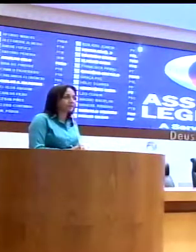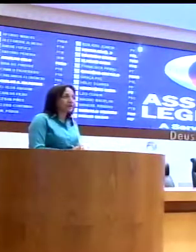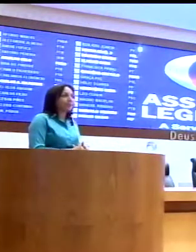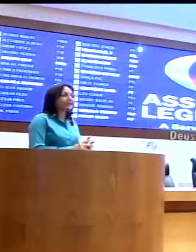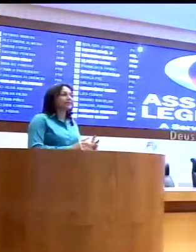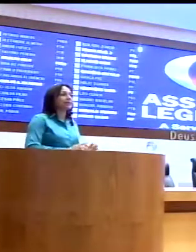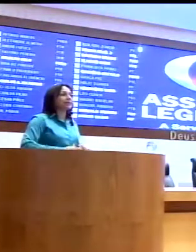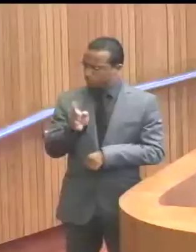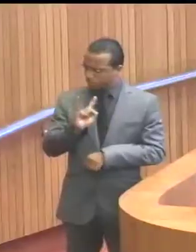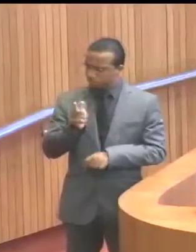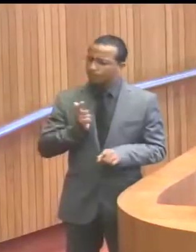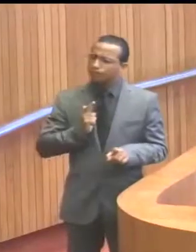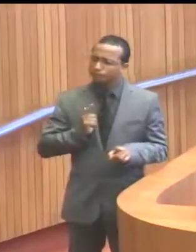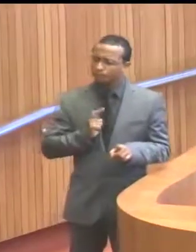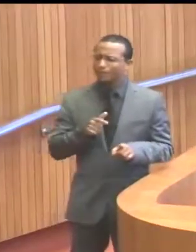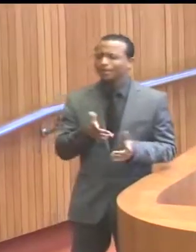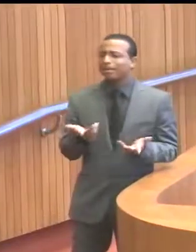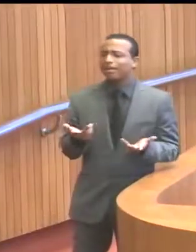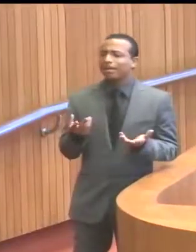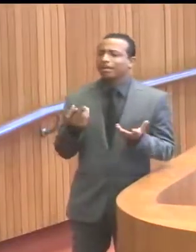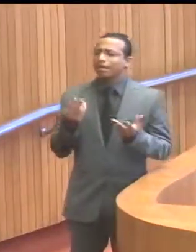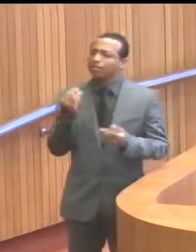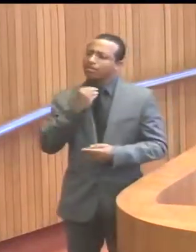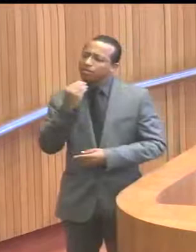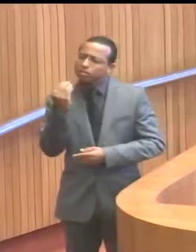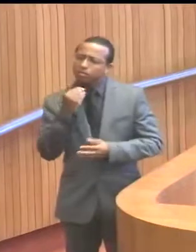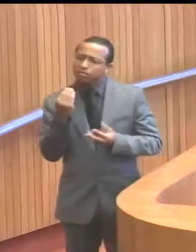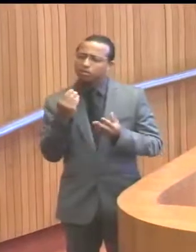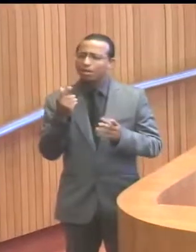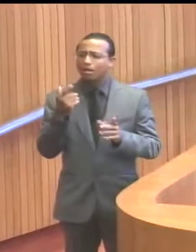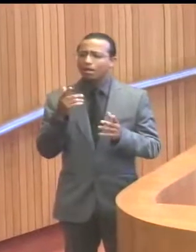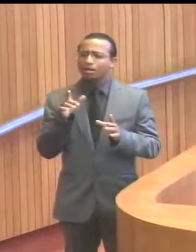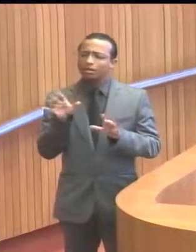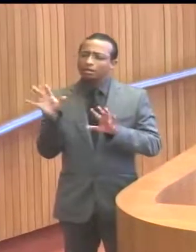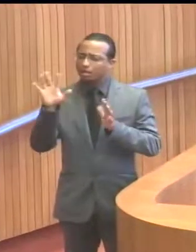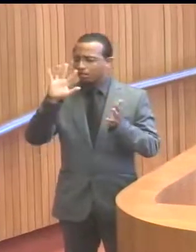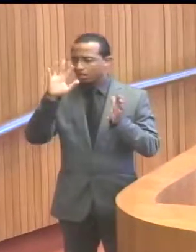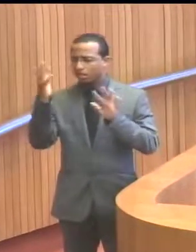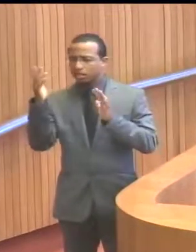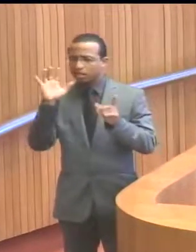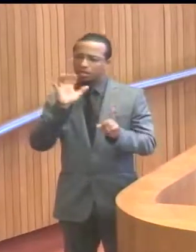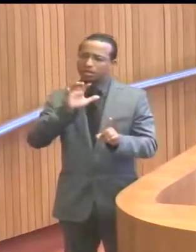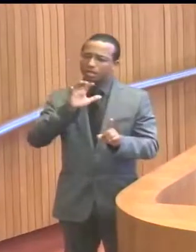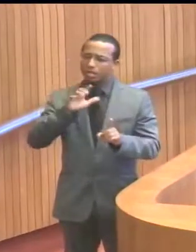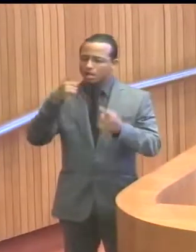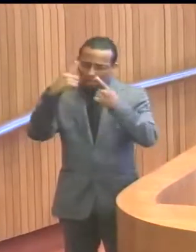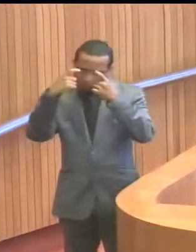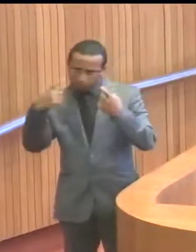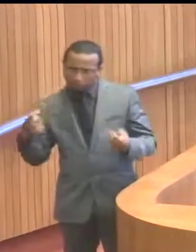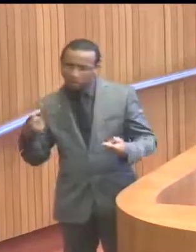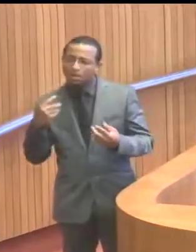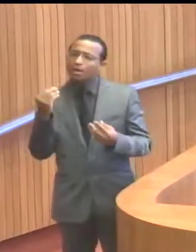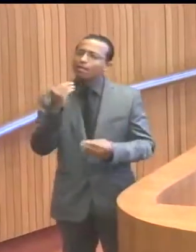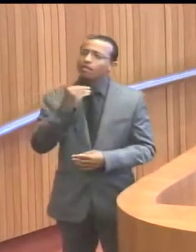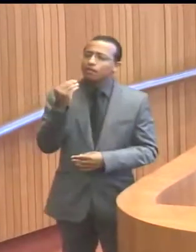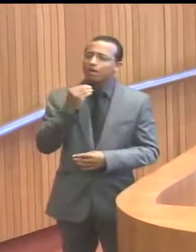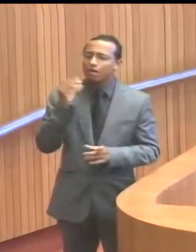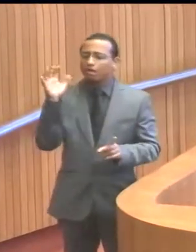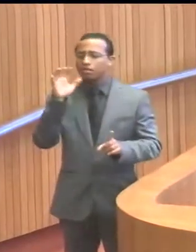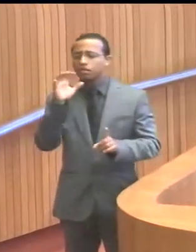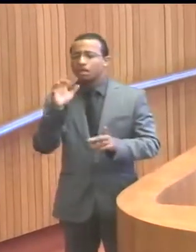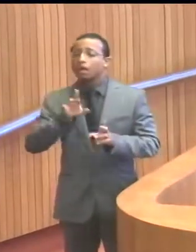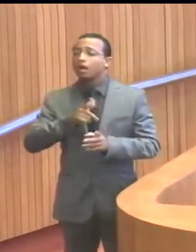pobres, mas há também uma vulnerabilidade para a violência, há também uma vulnerabilidade para outras